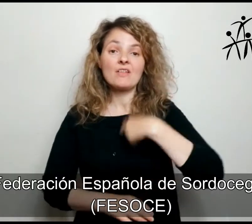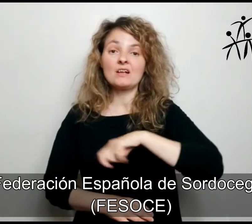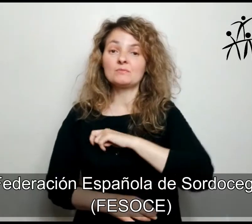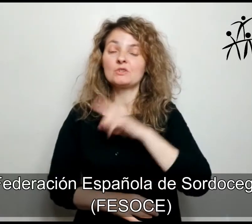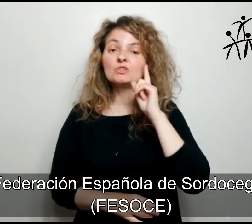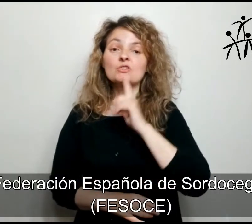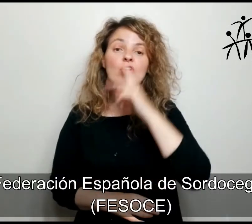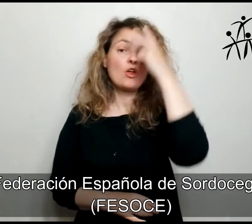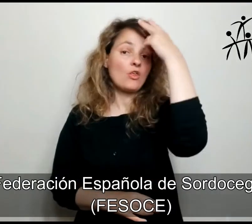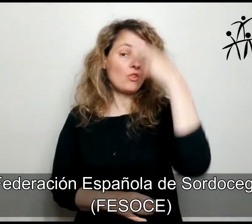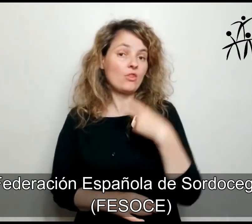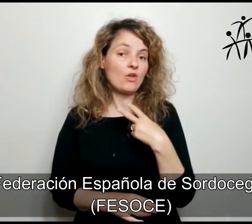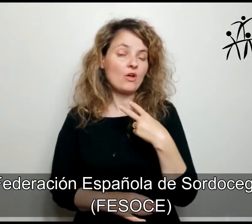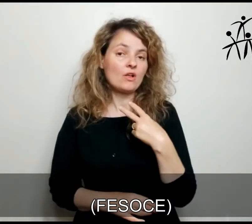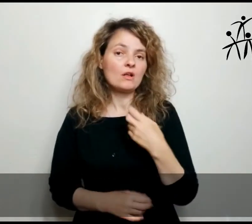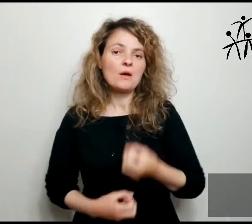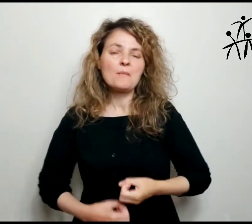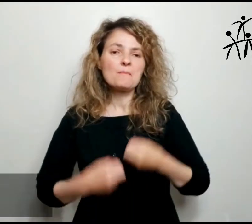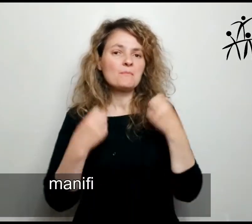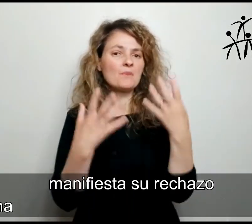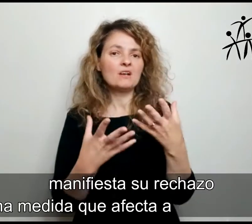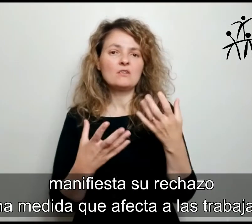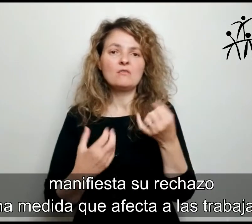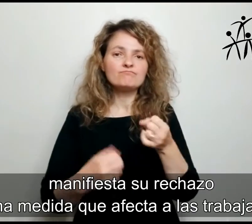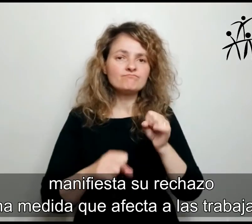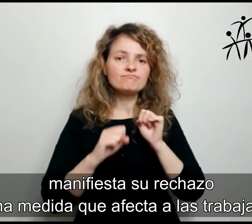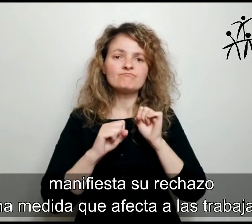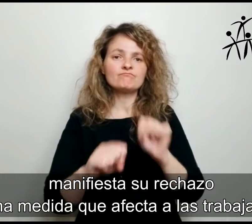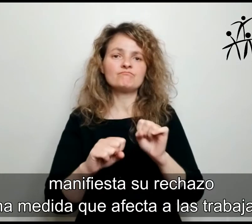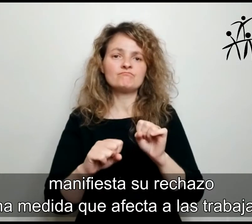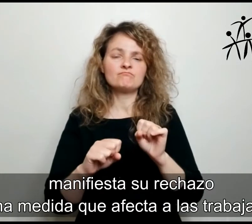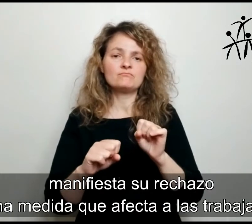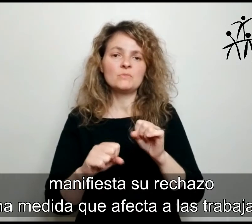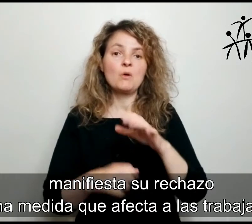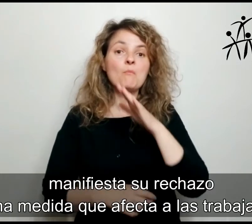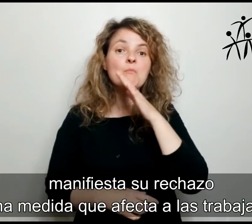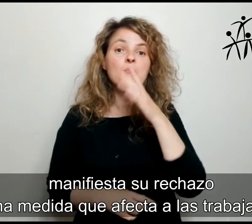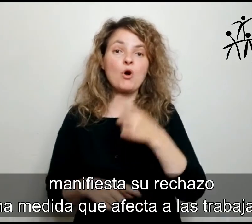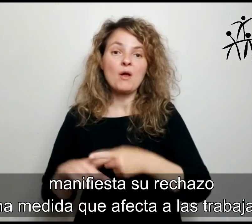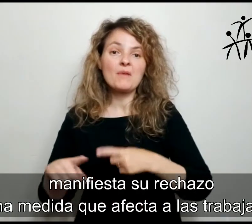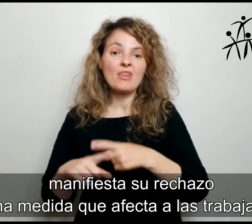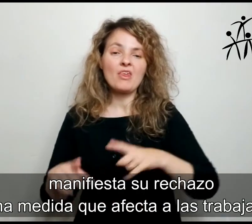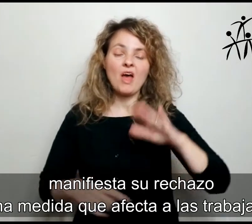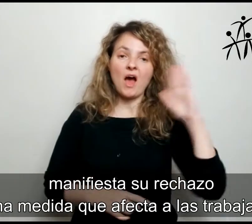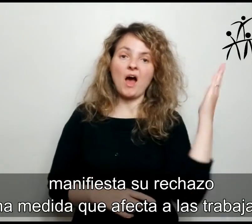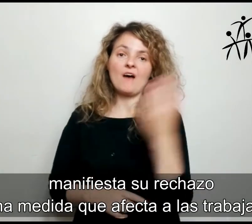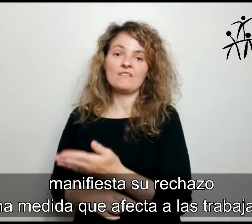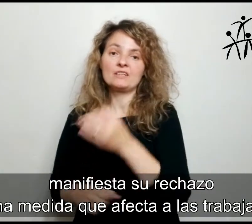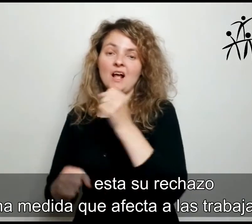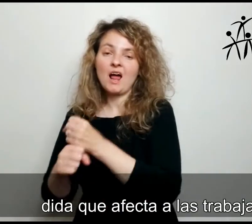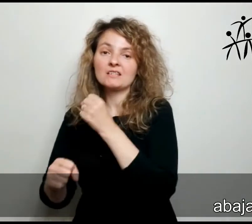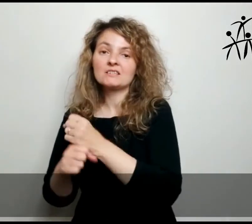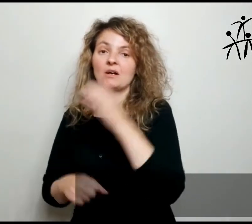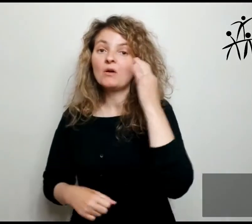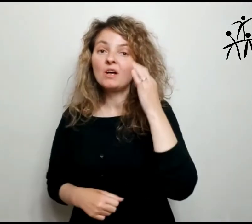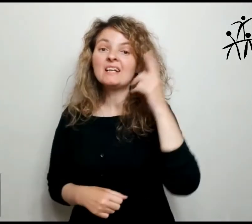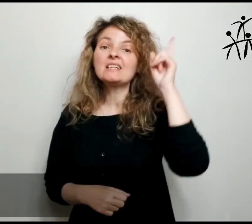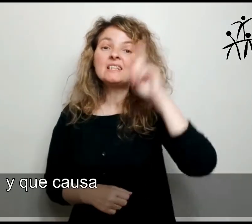Sordoceguera, FESOCE, manifiesta su rechazo a una medida que afecta a las trabajadoras y que causa